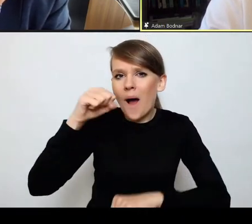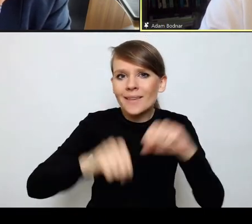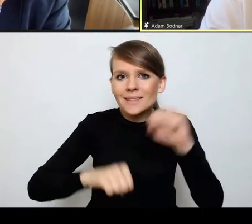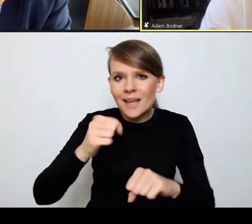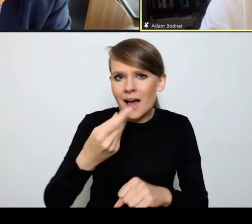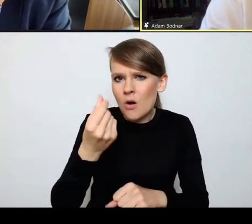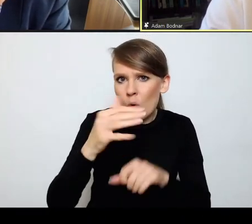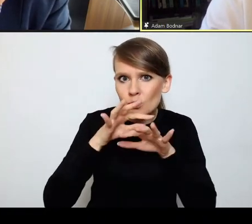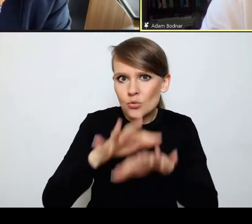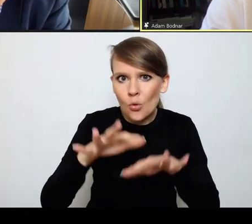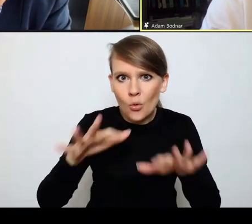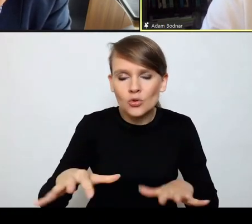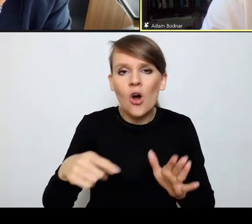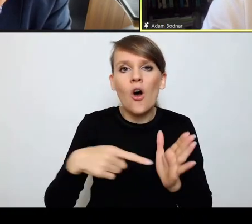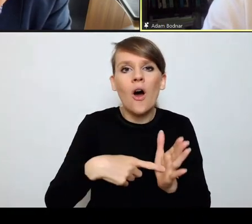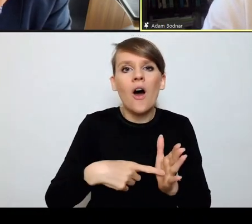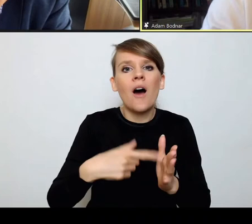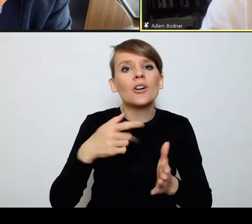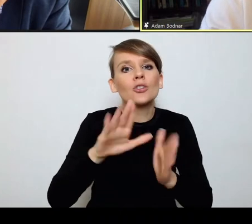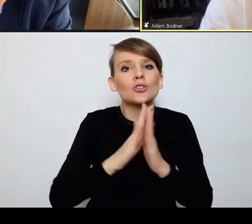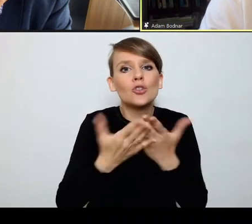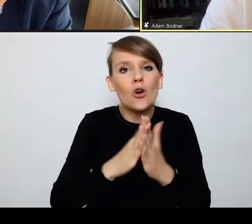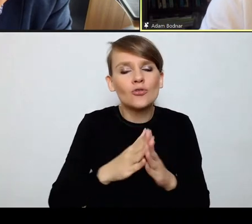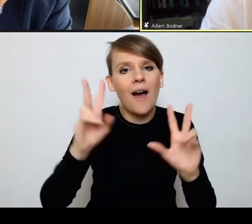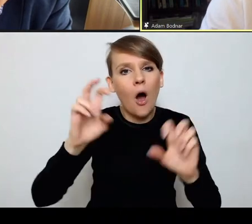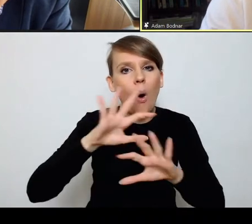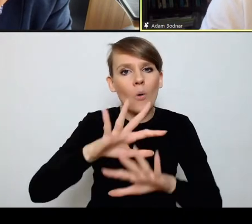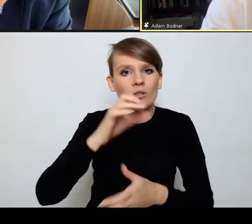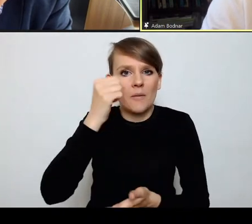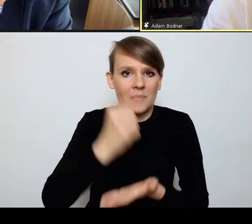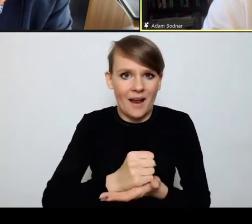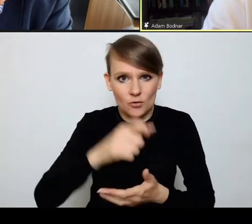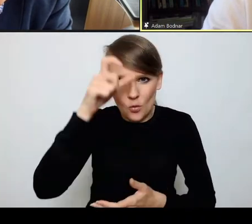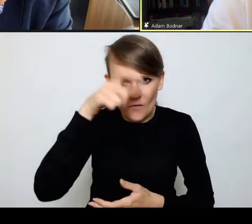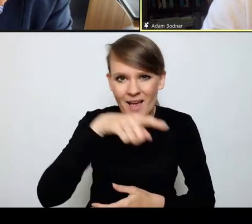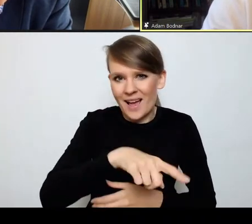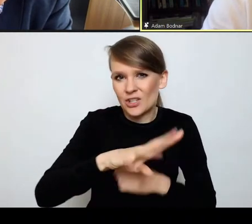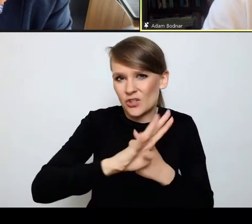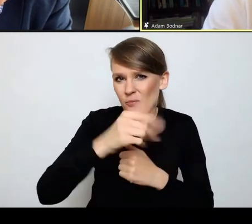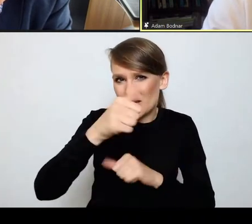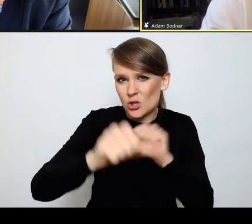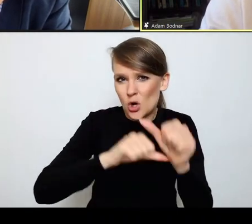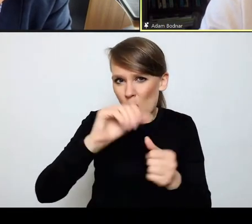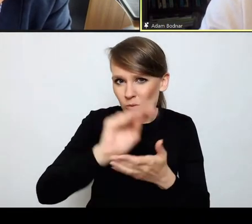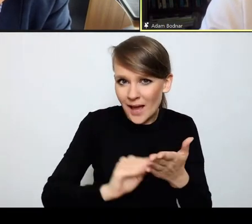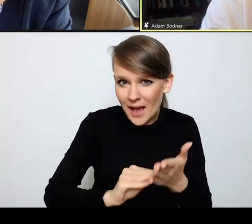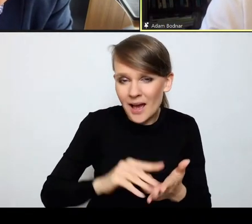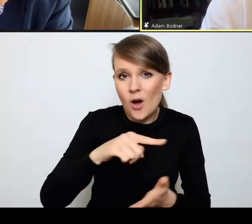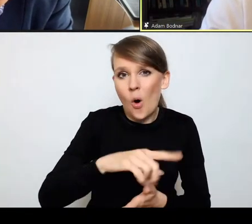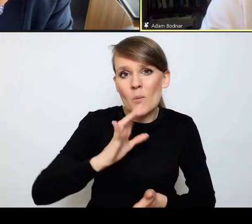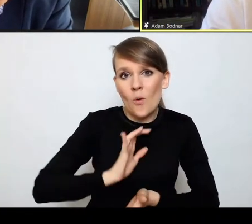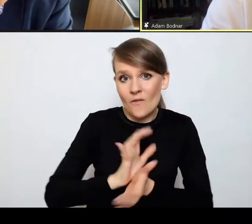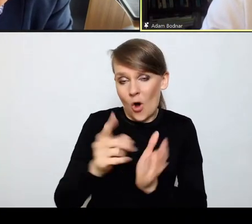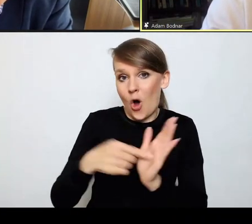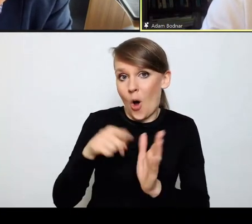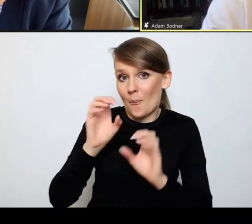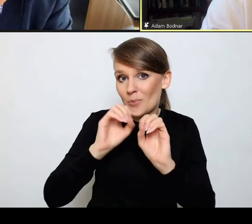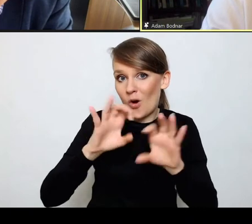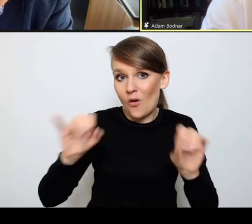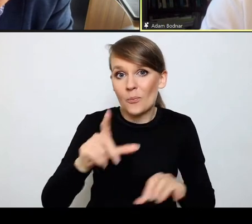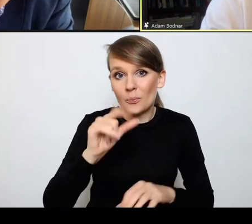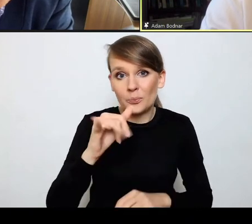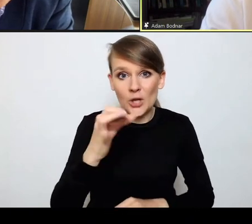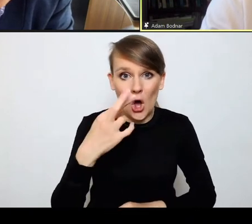za książkę Ochrona Praw Człowieka, która została napisana w 1991 roku i wydana przez właśnie Pana Profesora Piotra